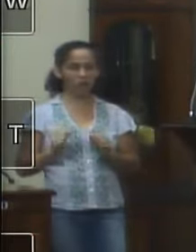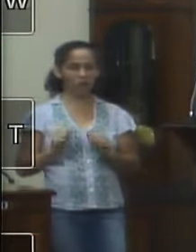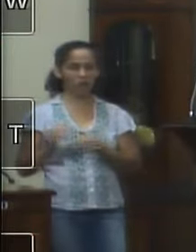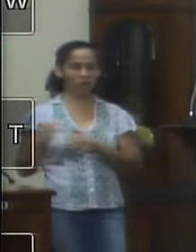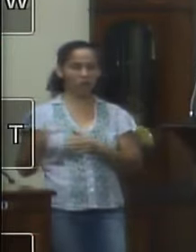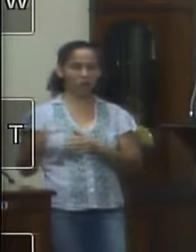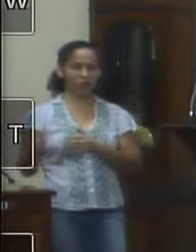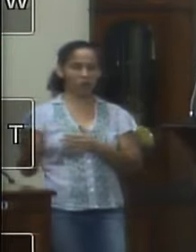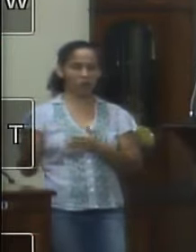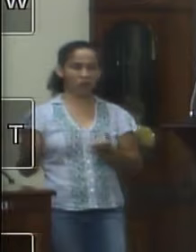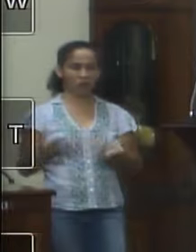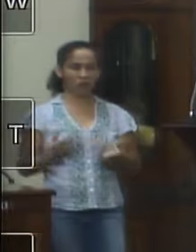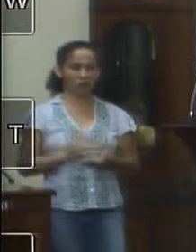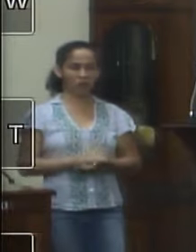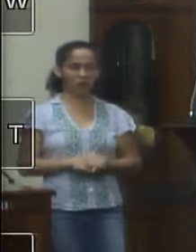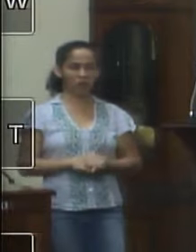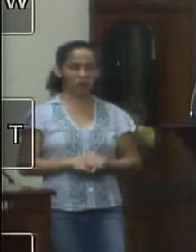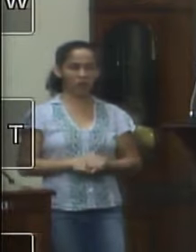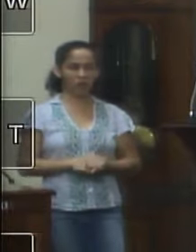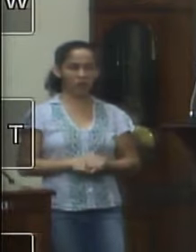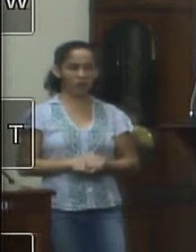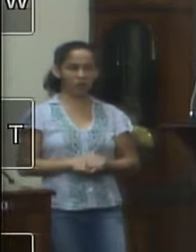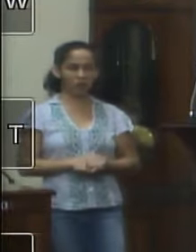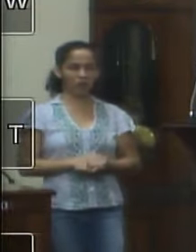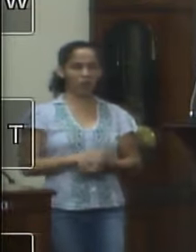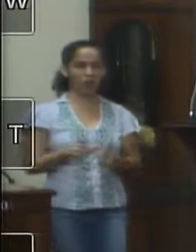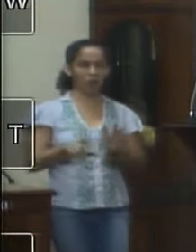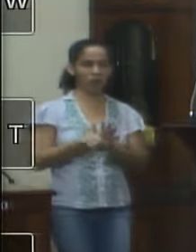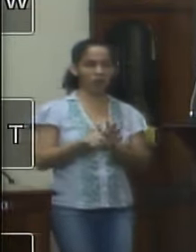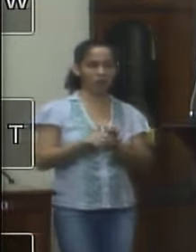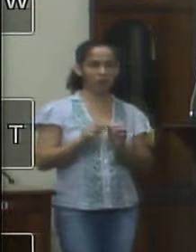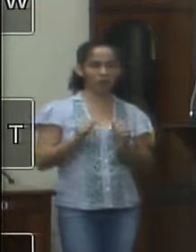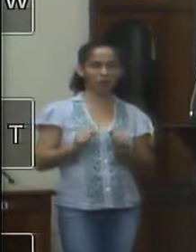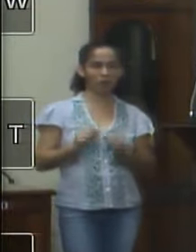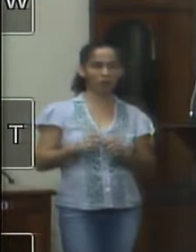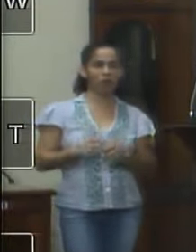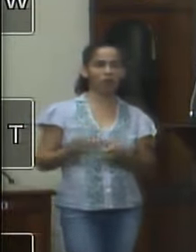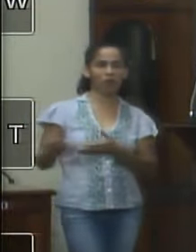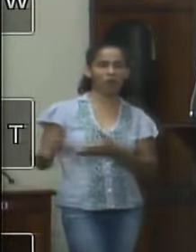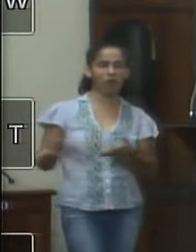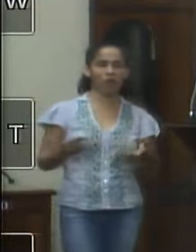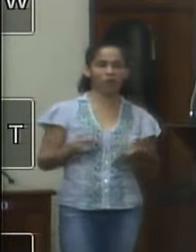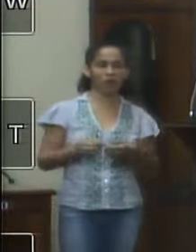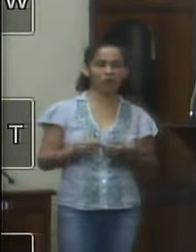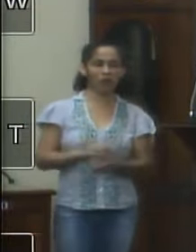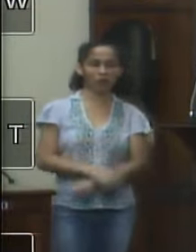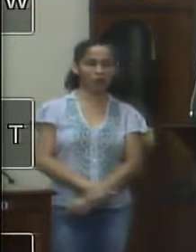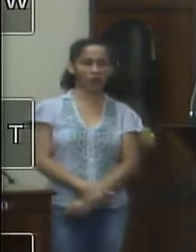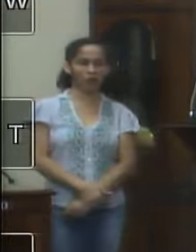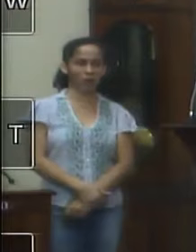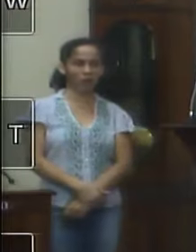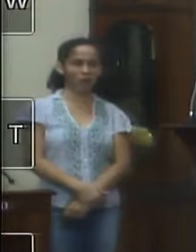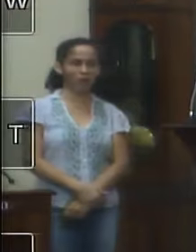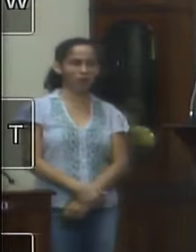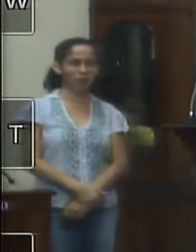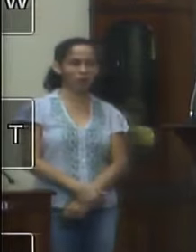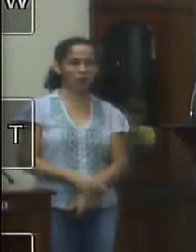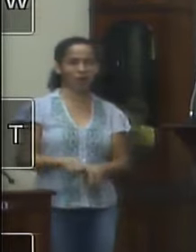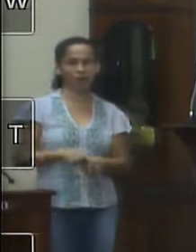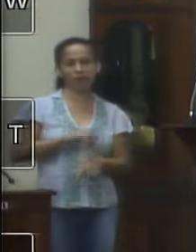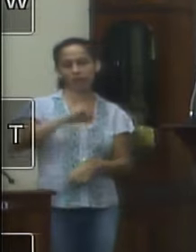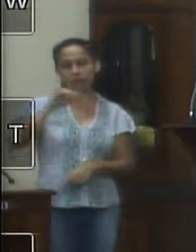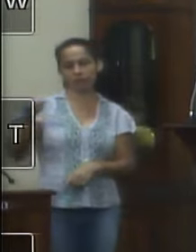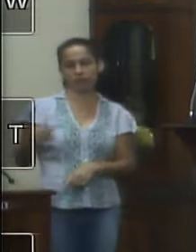na lei orgânica né do município a gente pode convocar porque e aí aproveitando